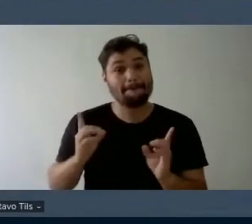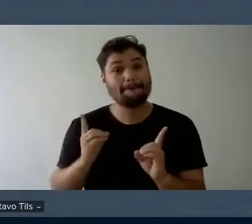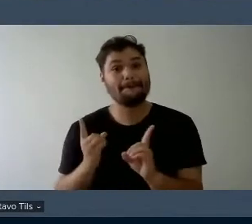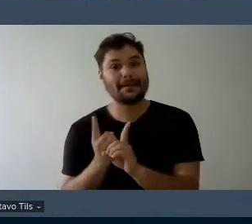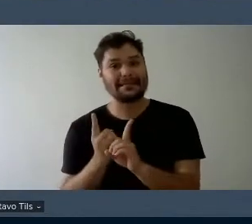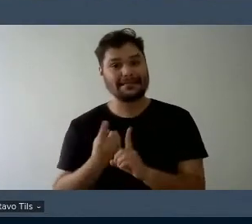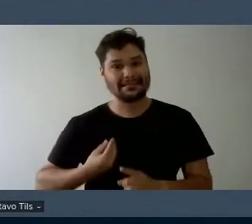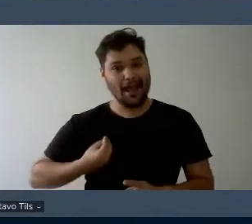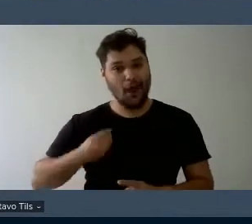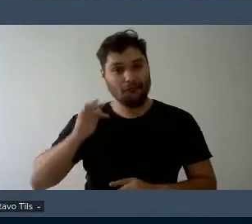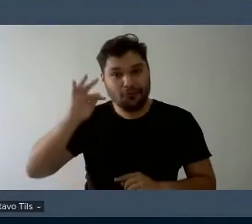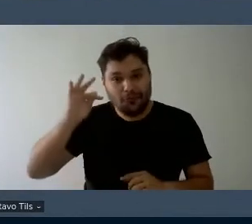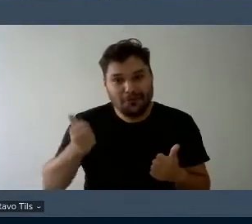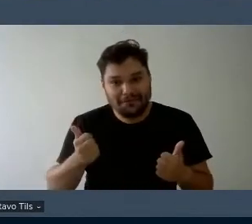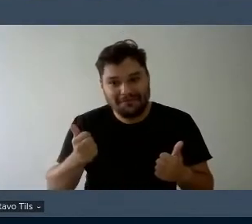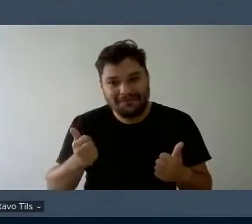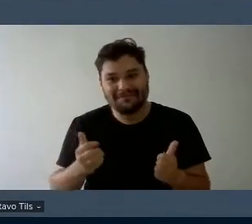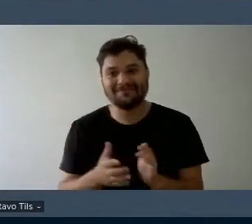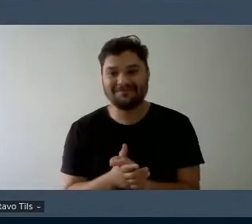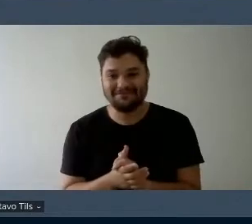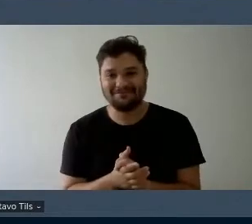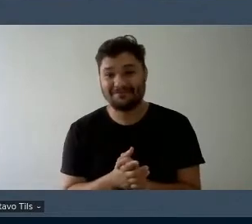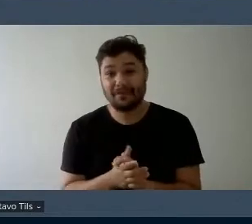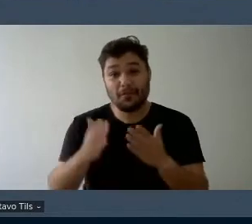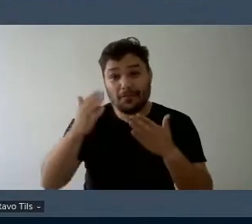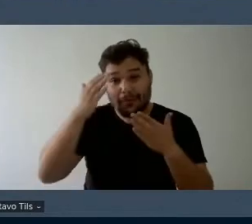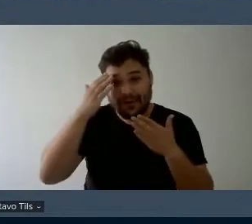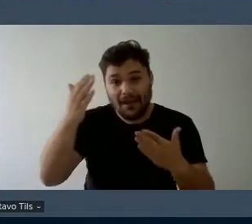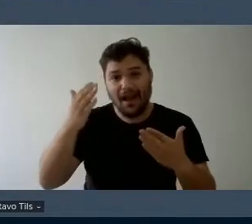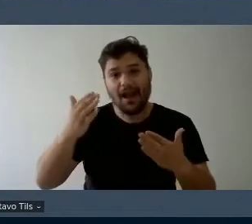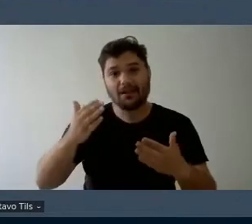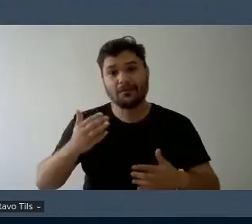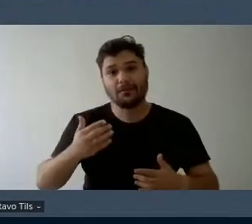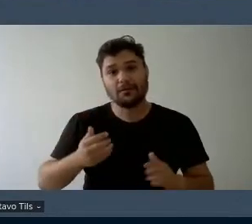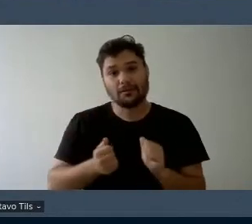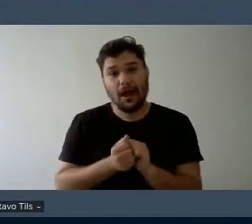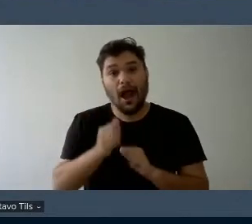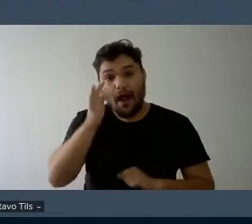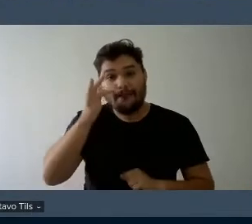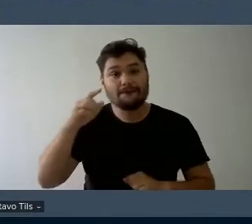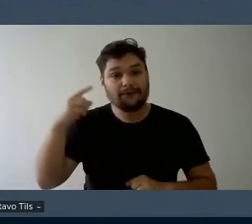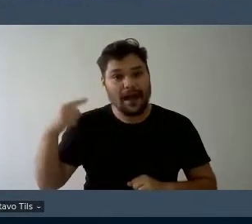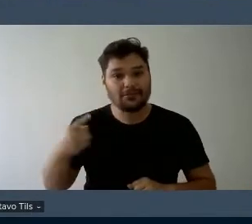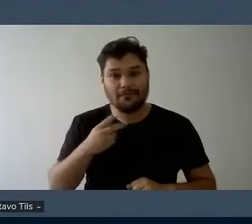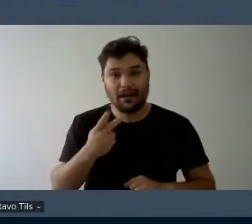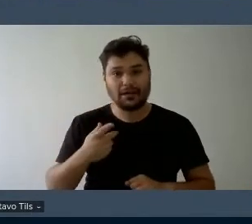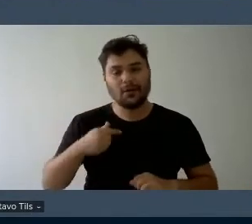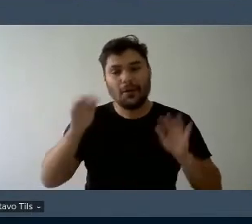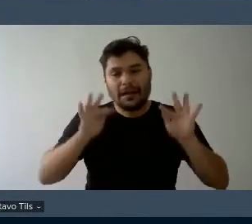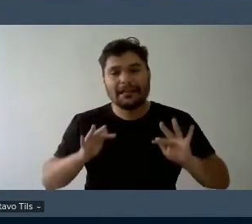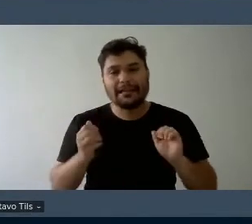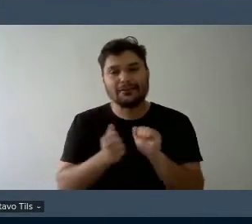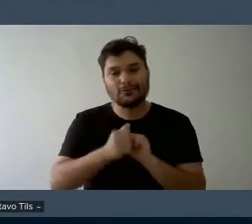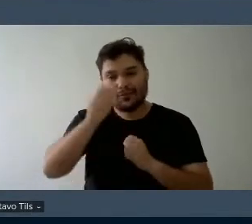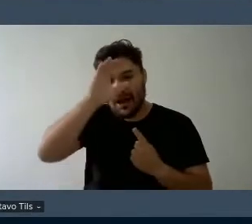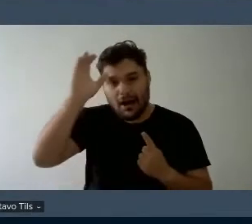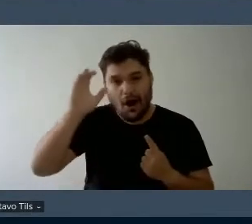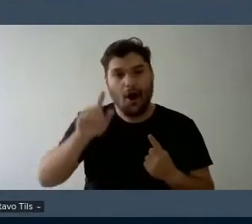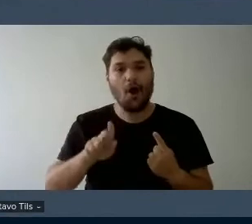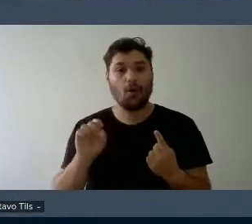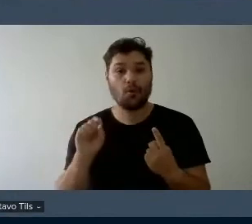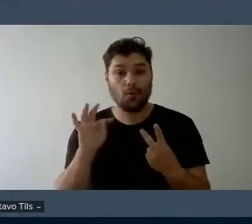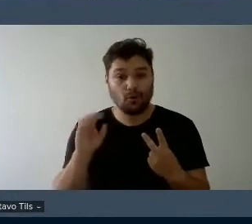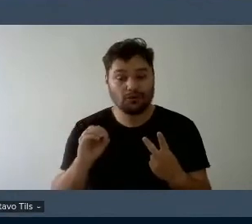obrigada obrigada obrigada Fátima obrigada por estar aqui foi uma alegria estar com a Carol com o Guto Tatiane